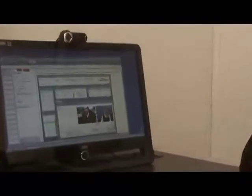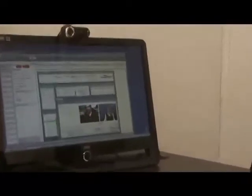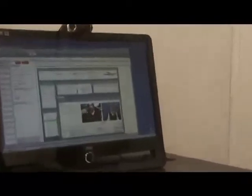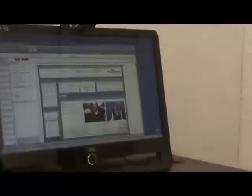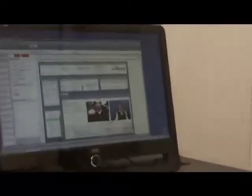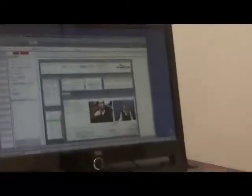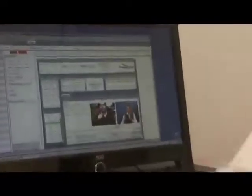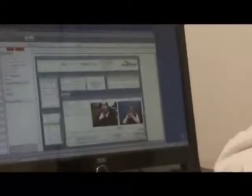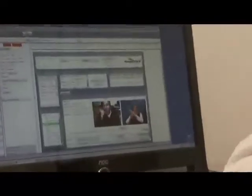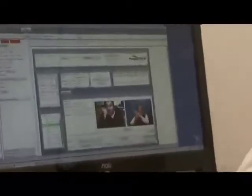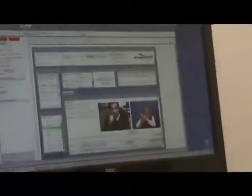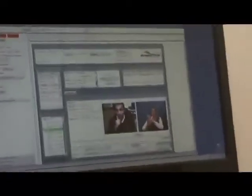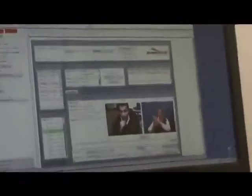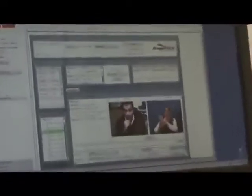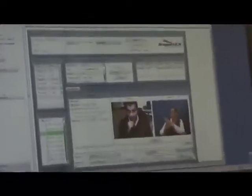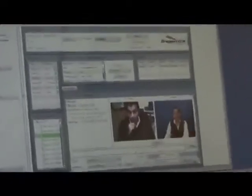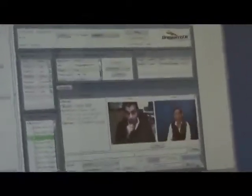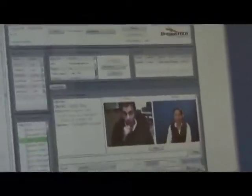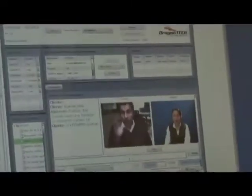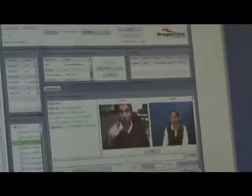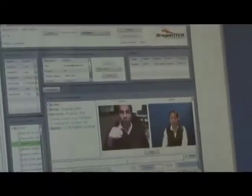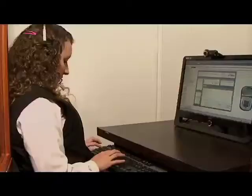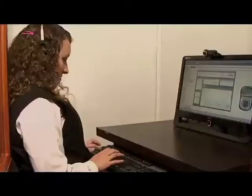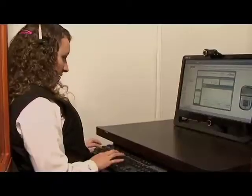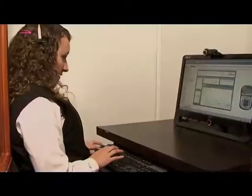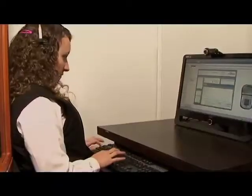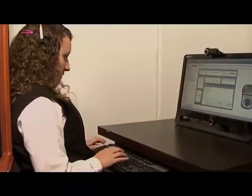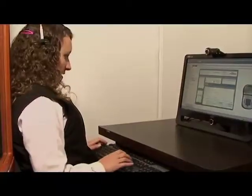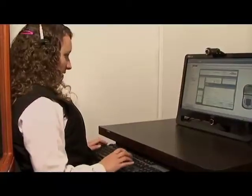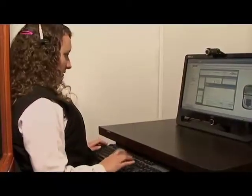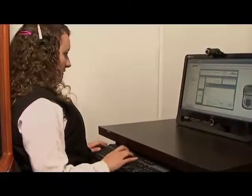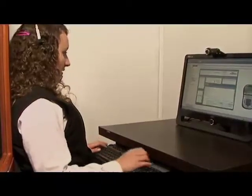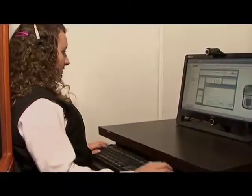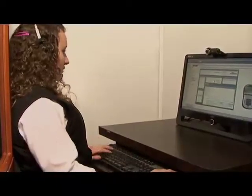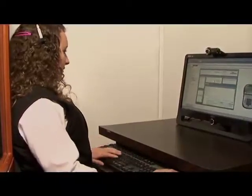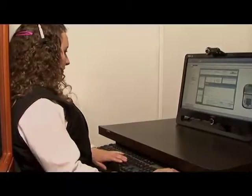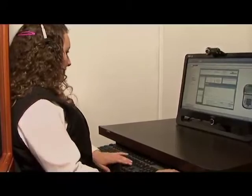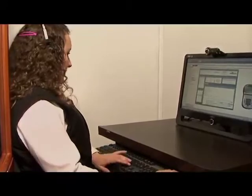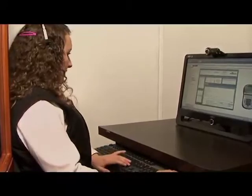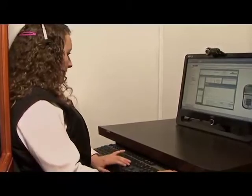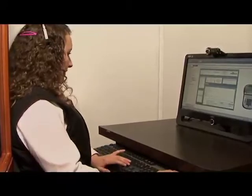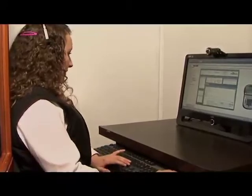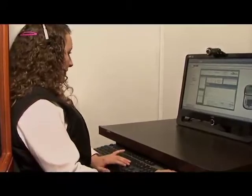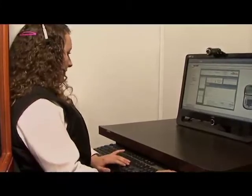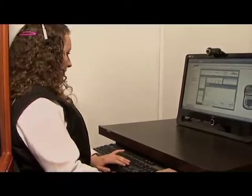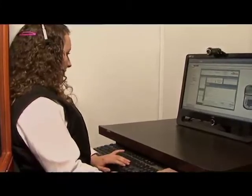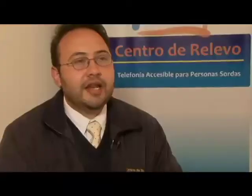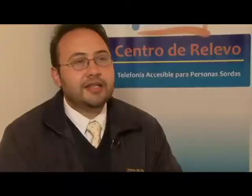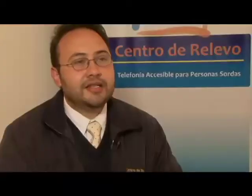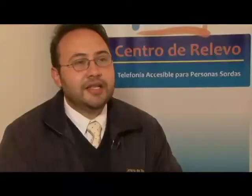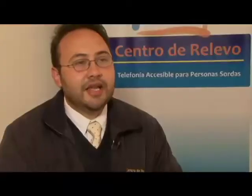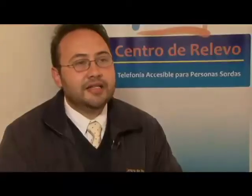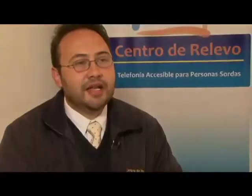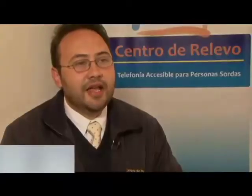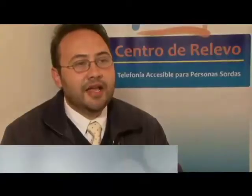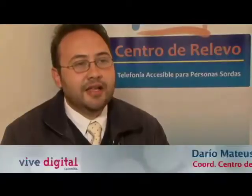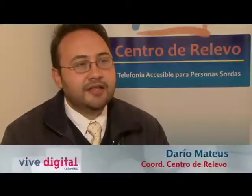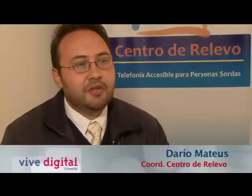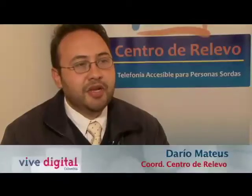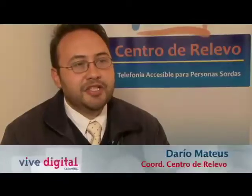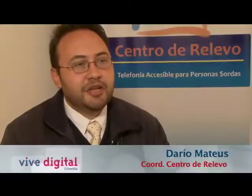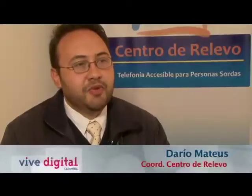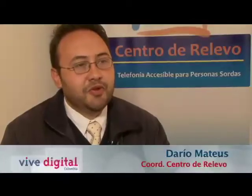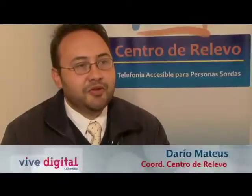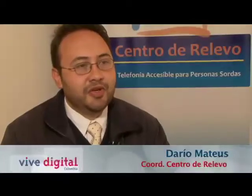poner en contacto a personas sordas con personas oyentes o con las entidades o servicios que desee. La necesidad estaba